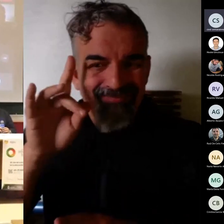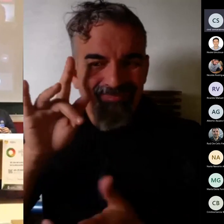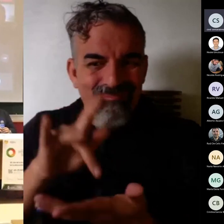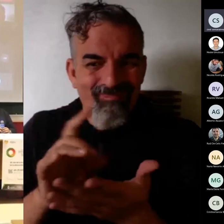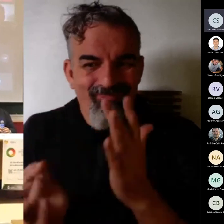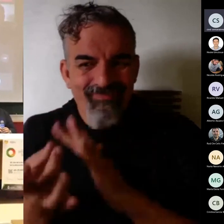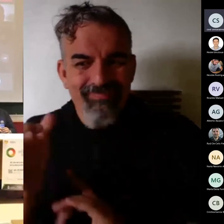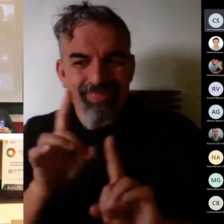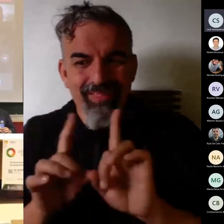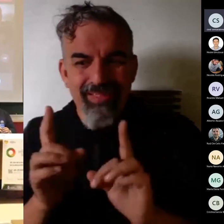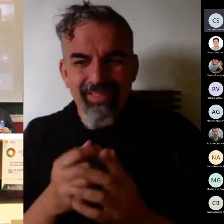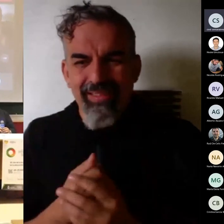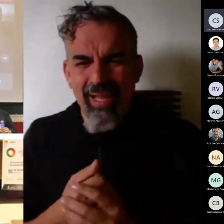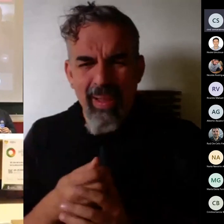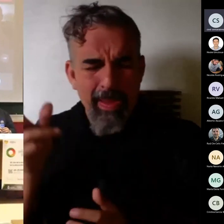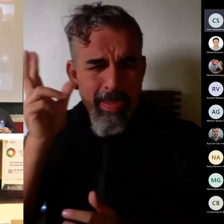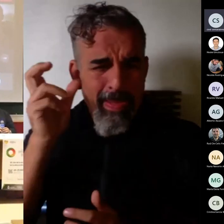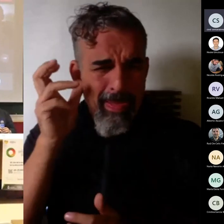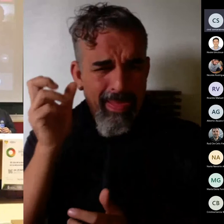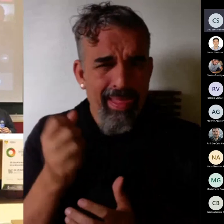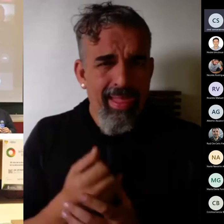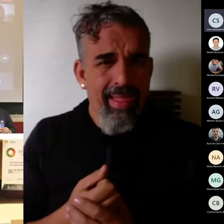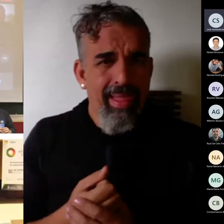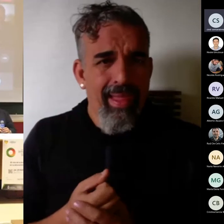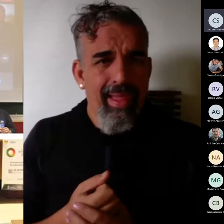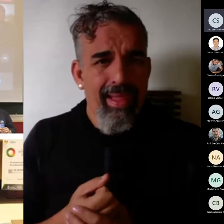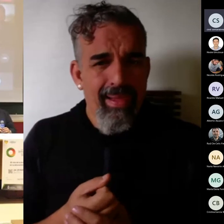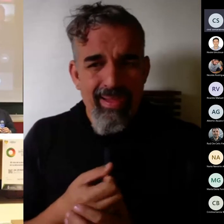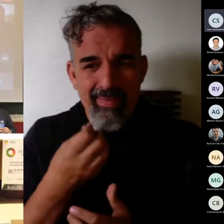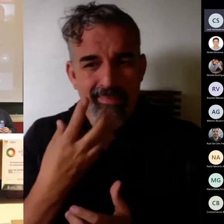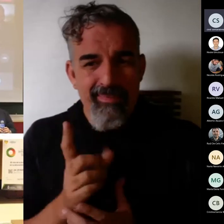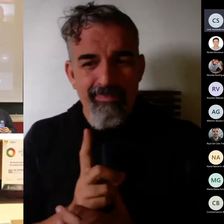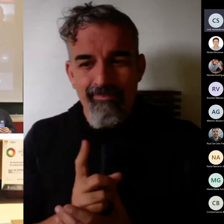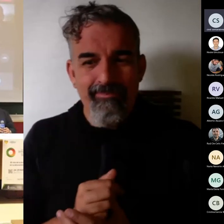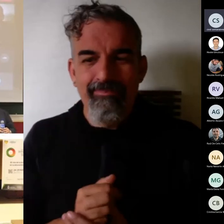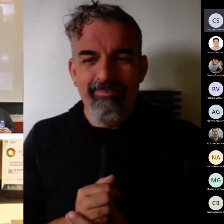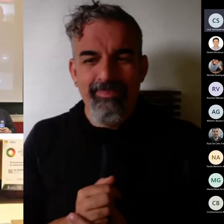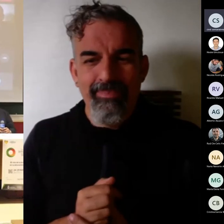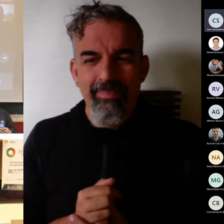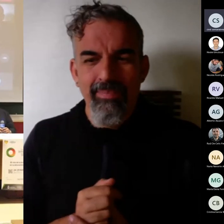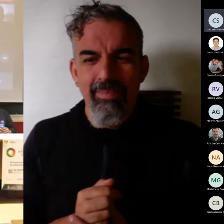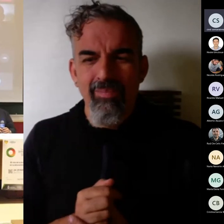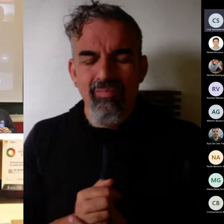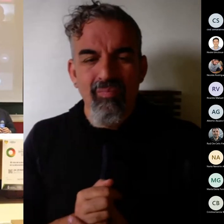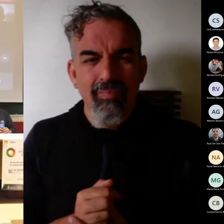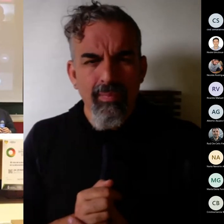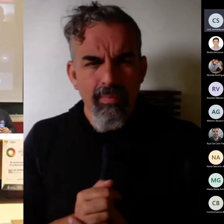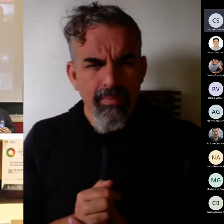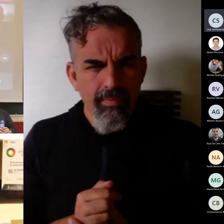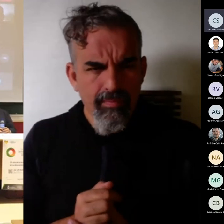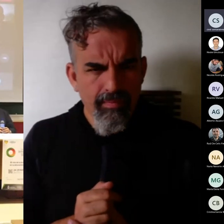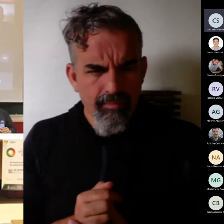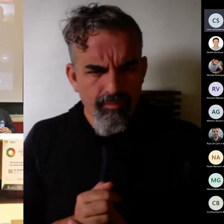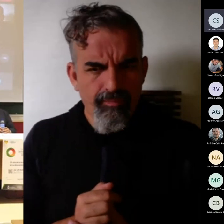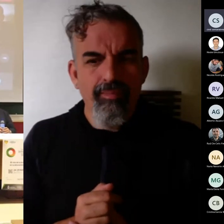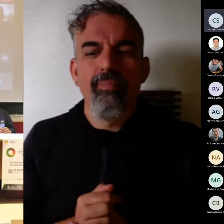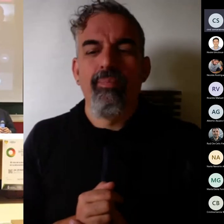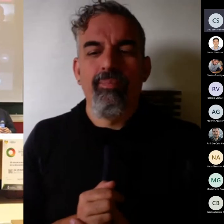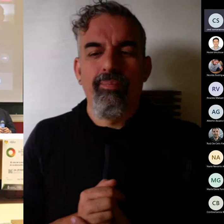esta especie de A pesar que tengo puesto dos cintas Ahora se me vea un poco mejor Vale